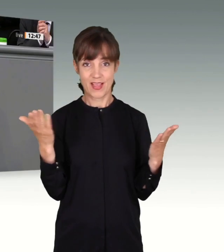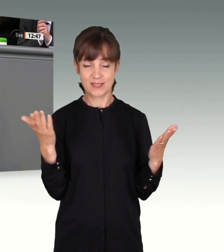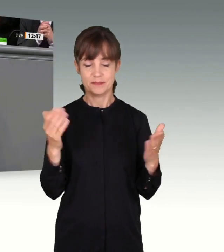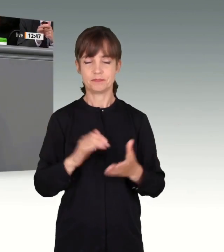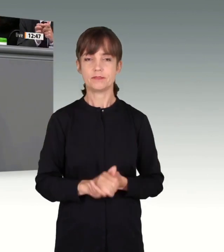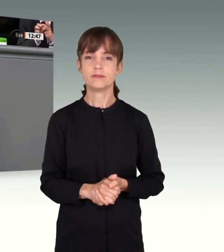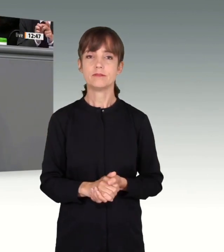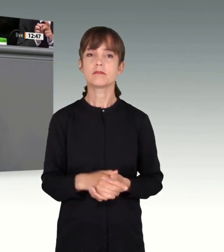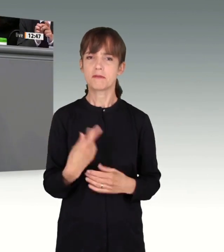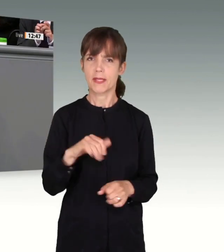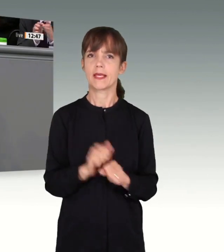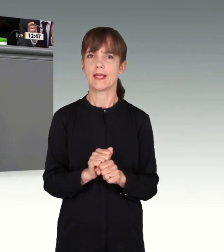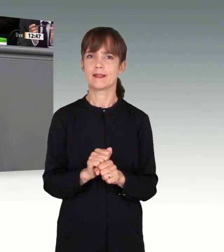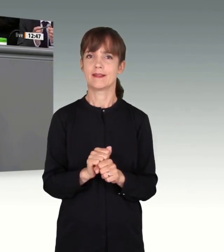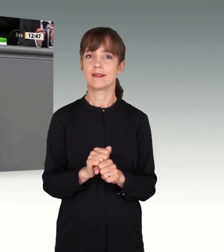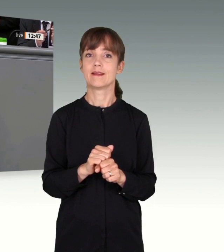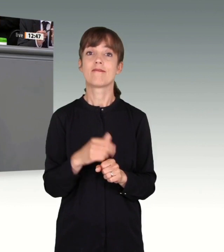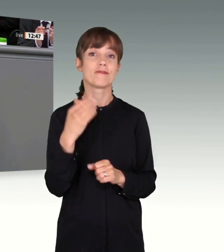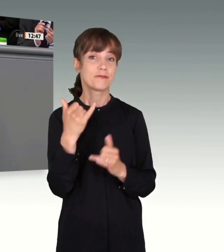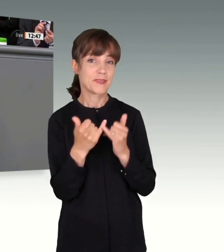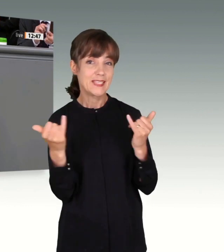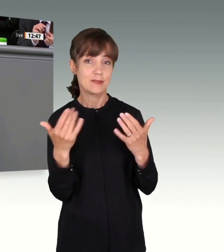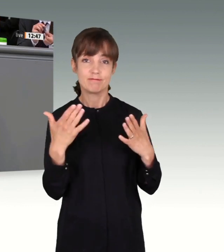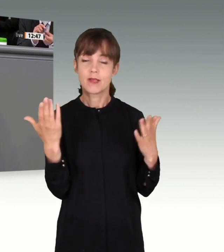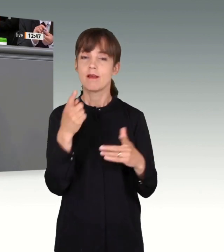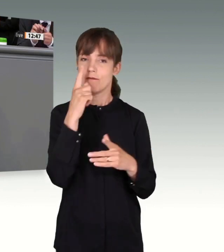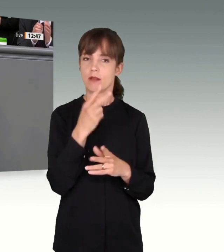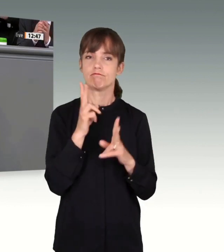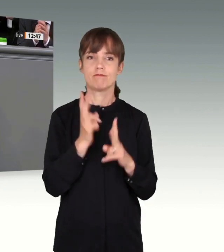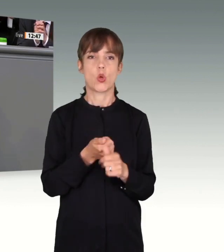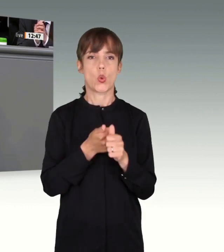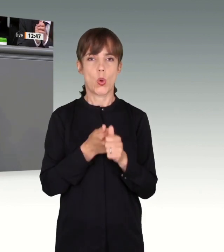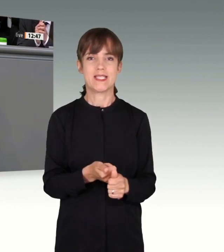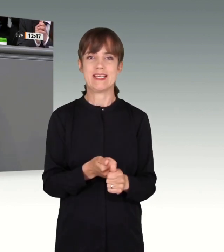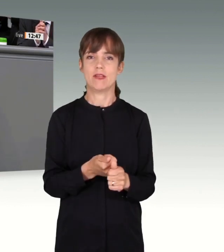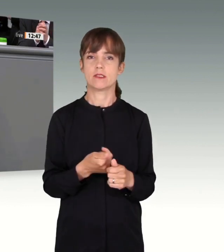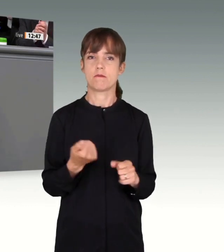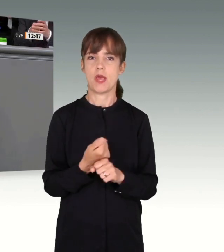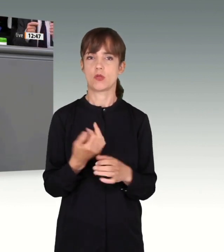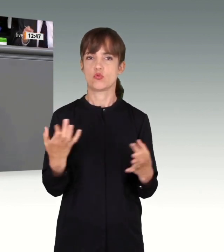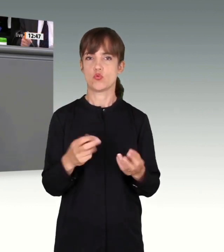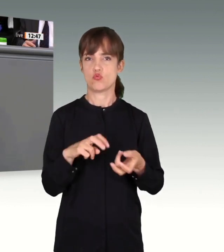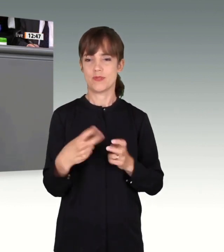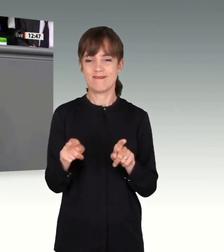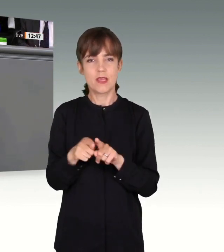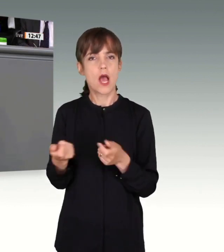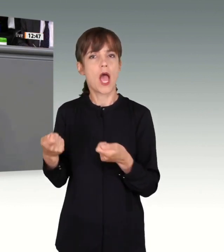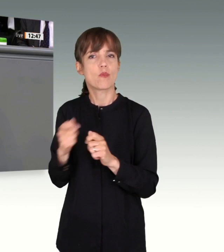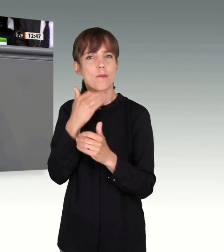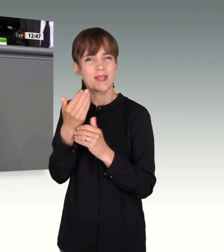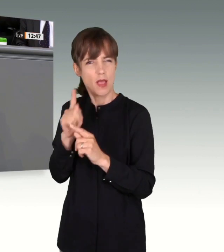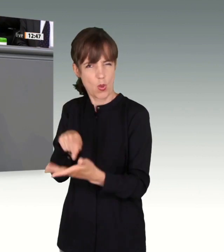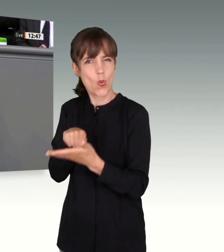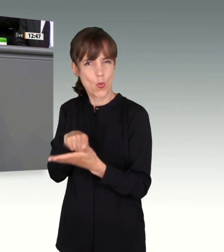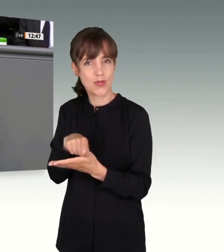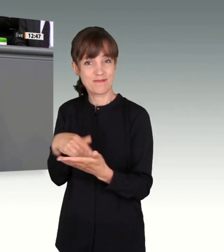dass wir das auch können, wenn wir die notwendigen Konsequenzen entschlossen ziehen, wie wir sie auch in unserem Abschlussbericht aufgezeigt haben. Nach